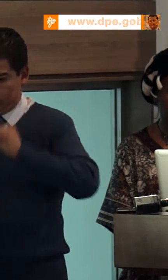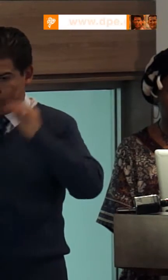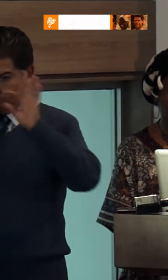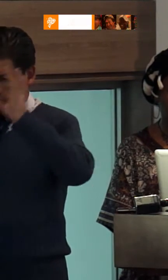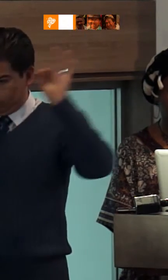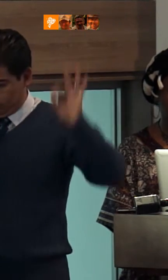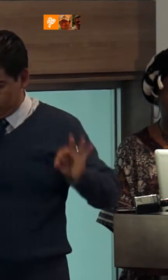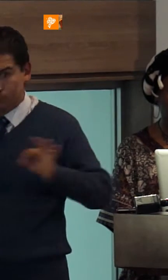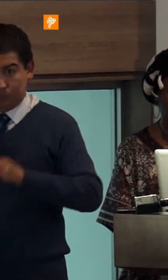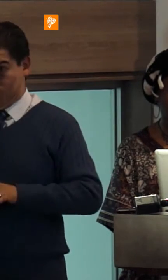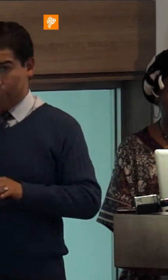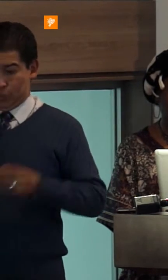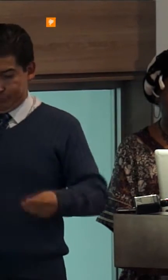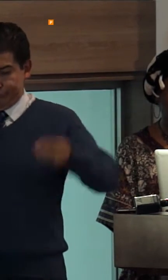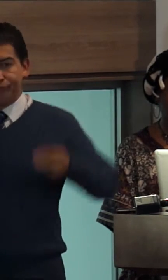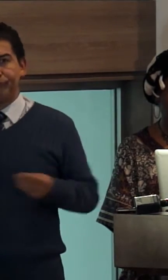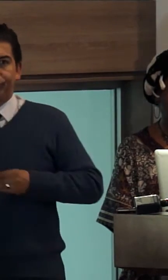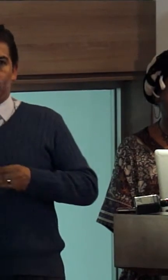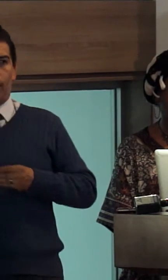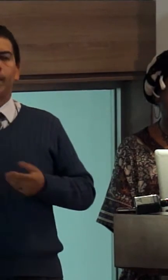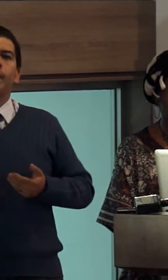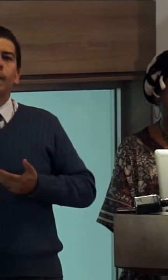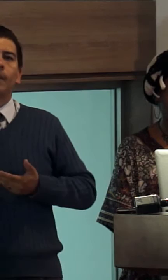llenadas por cada observador en el momento del monitoreo